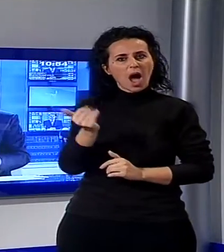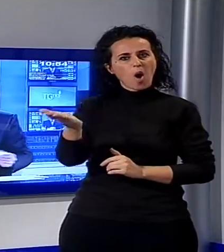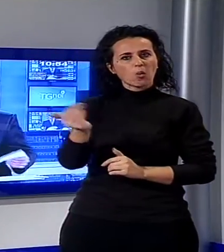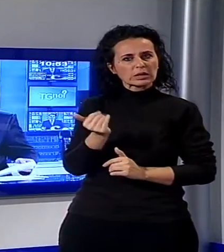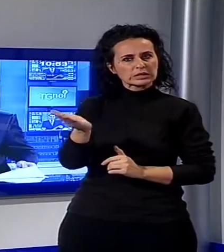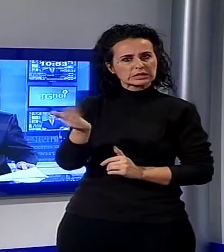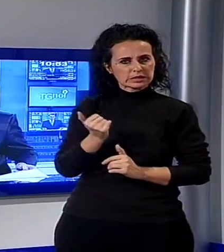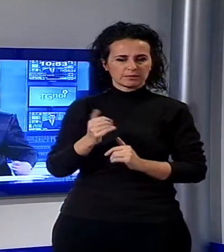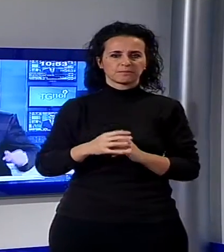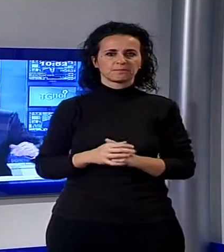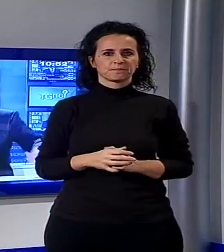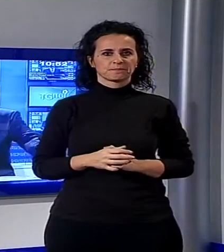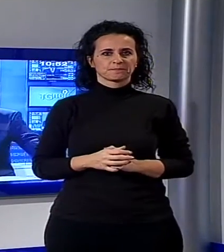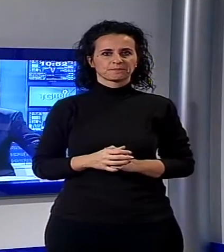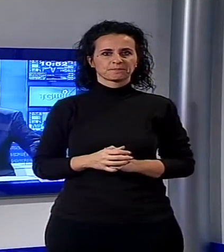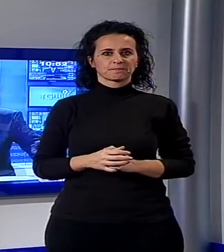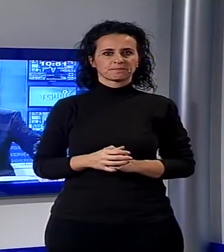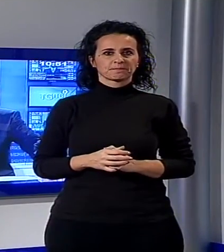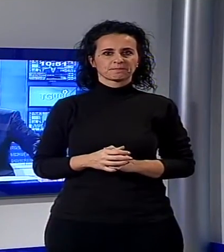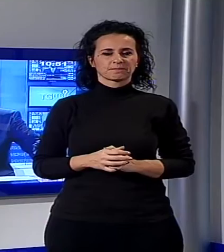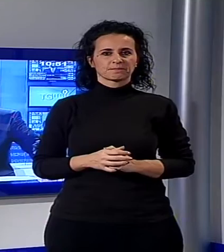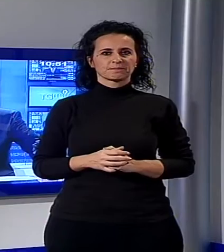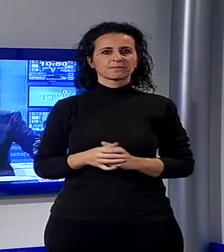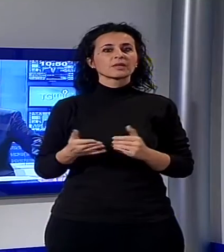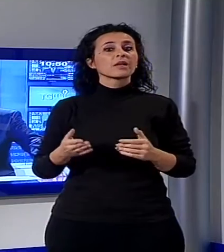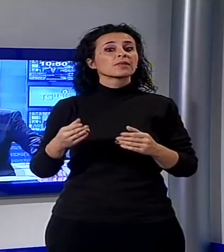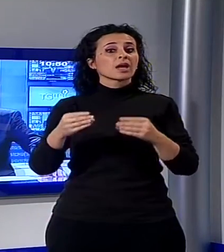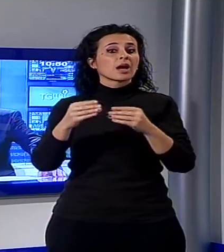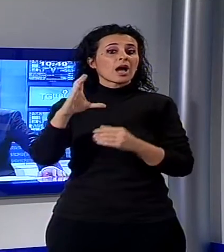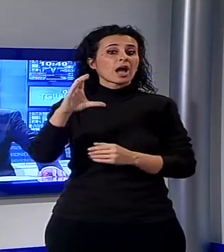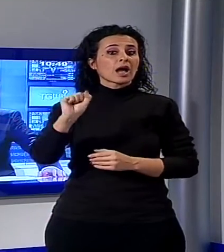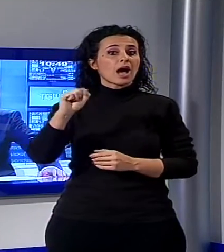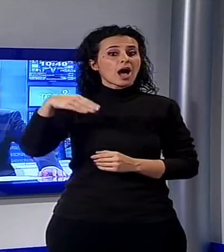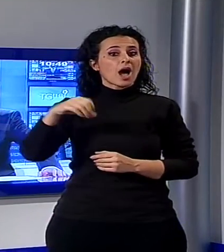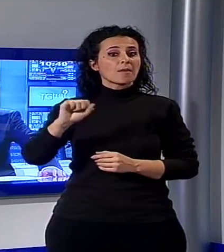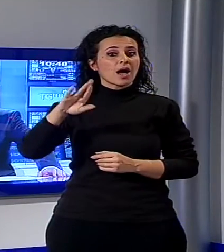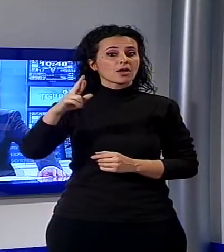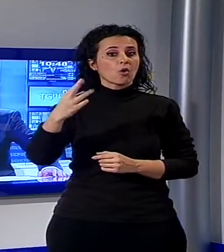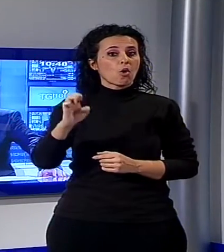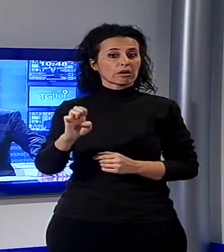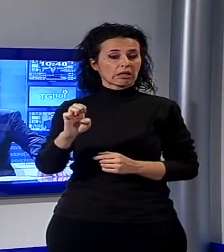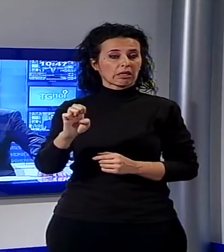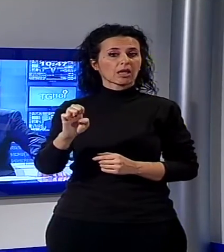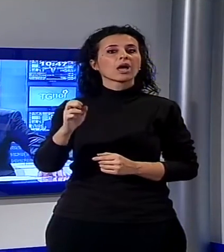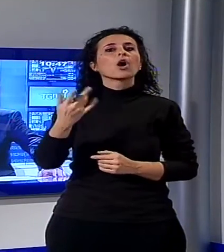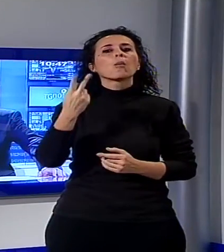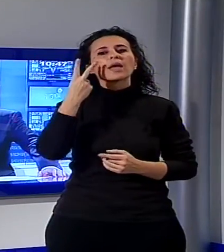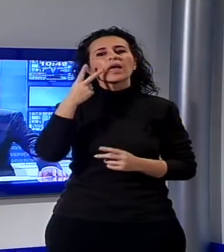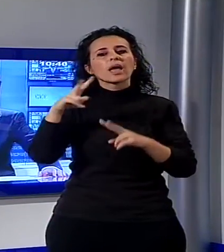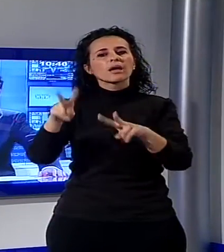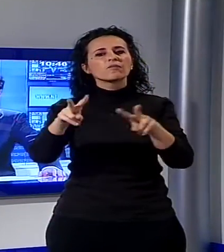dall'estero. Adesso a Camaiore, dove è stato presentato in anteprima, prima dell